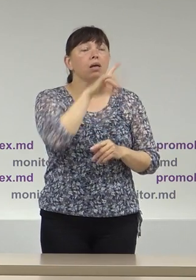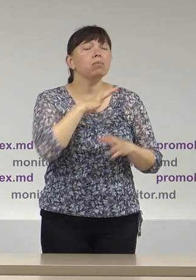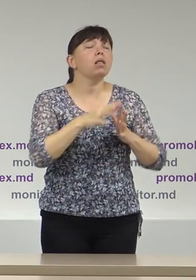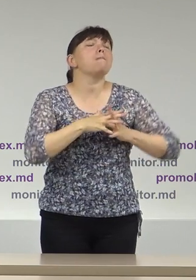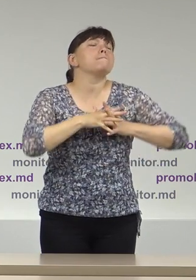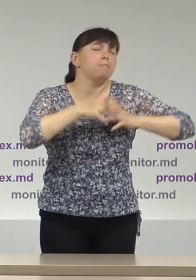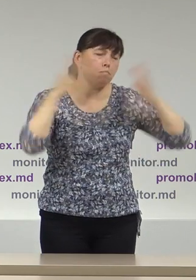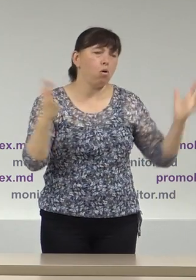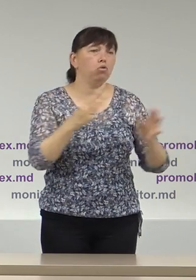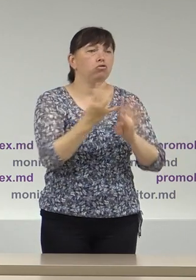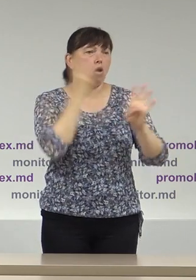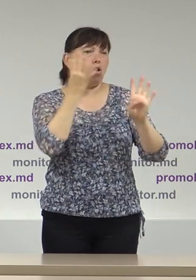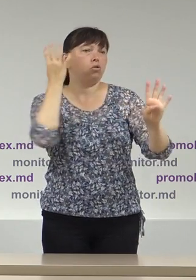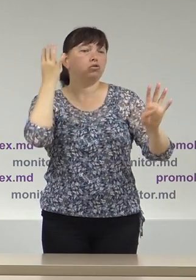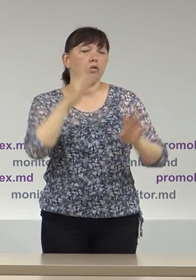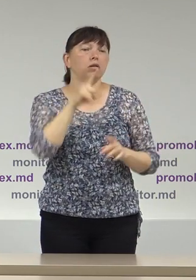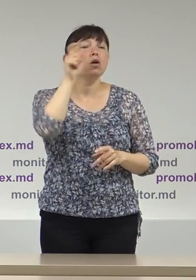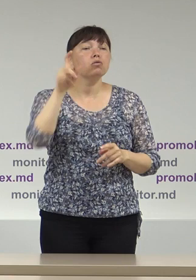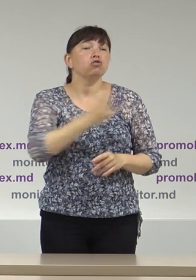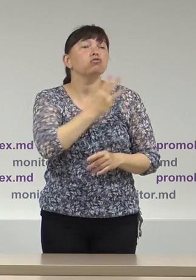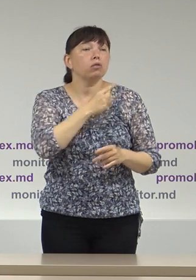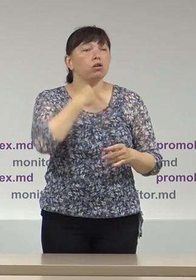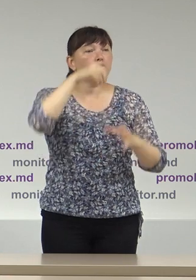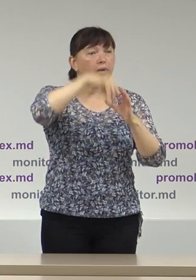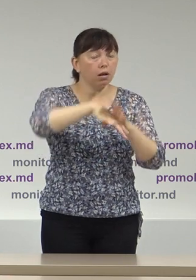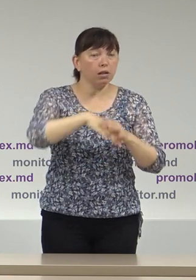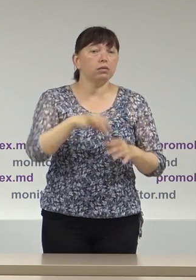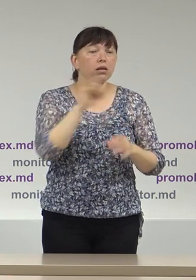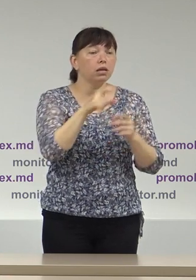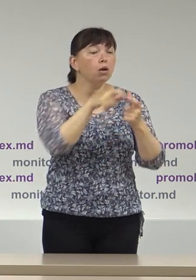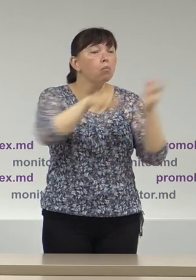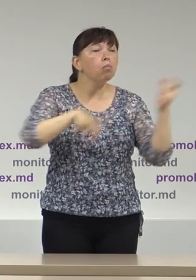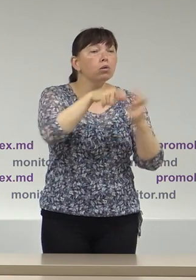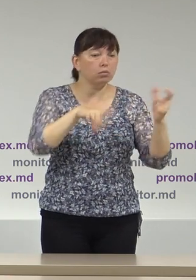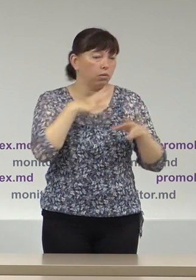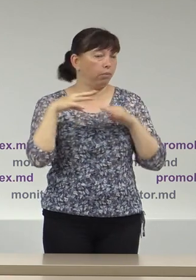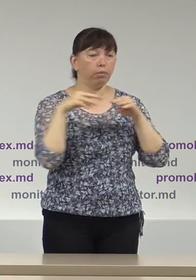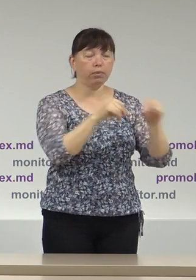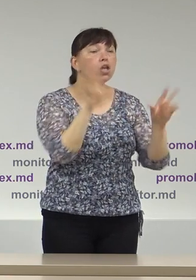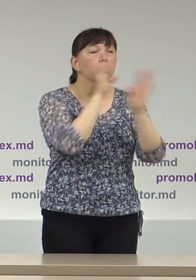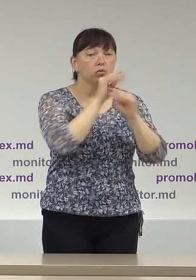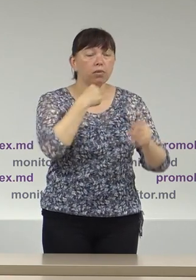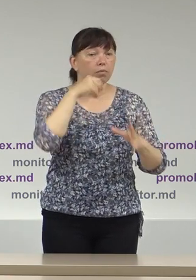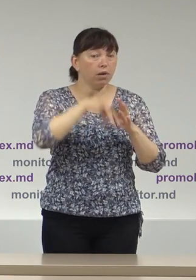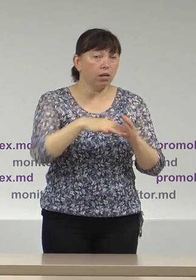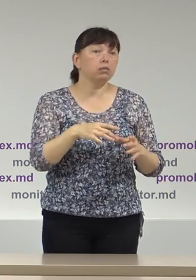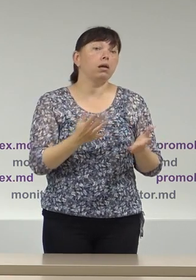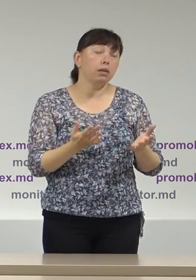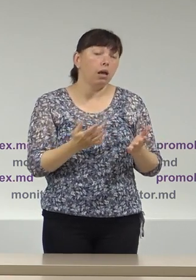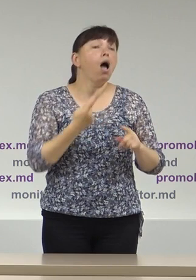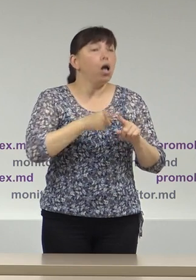cozi ale alegătorilor și, practic, au fost epuizate buletinile, o asemenea creștere de sigur că este